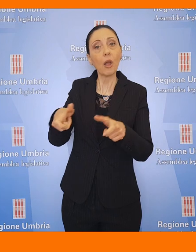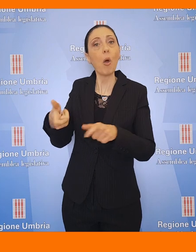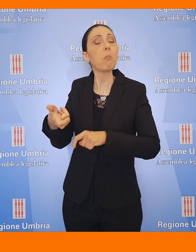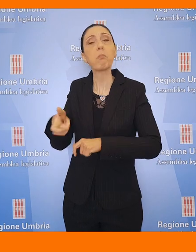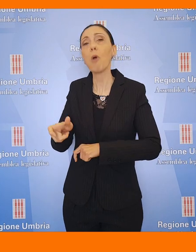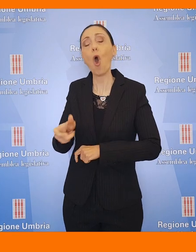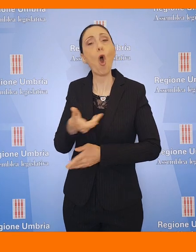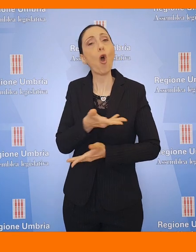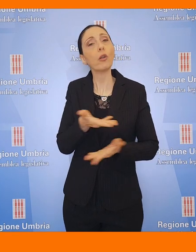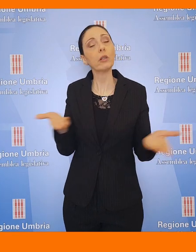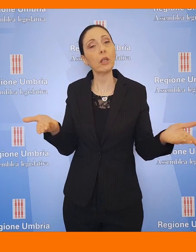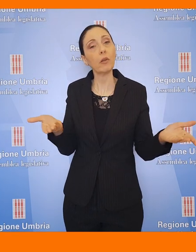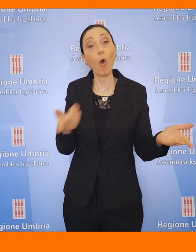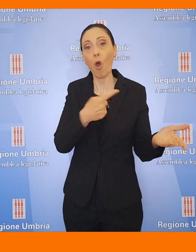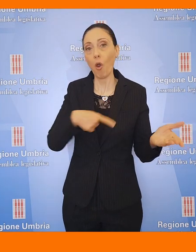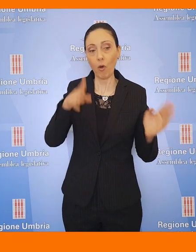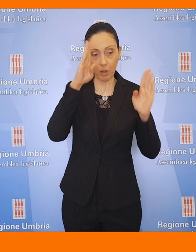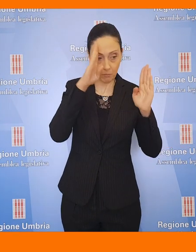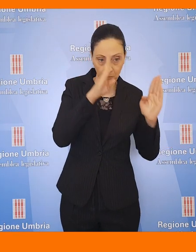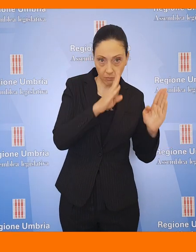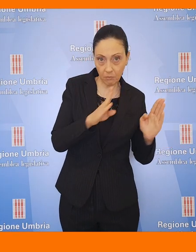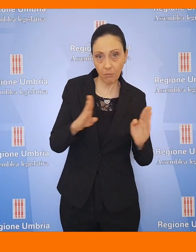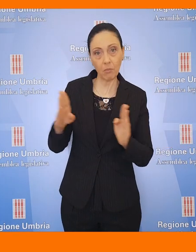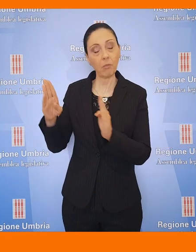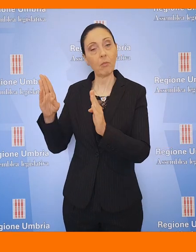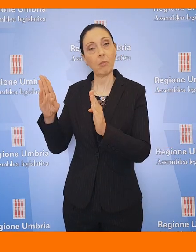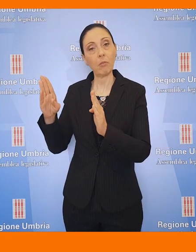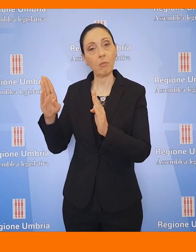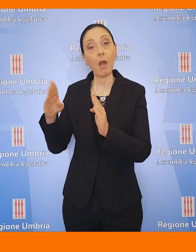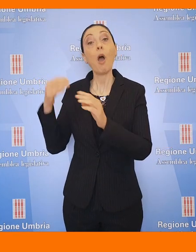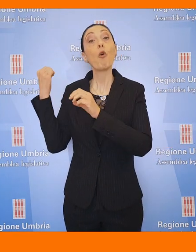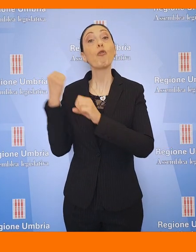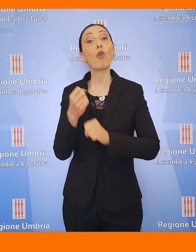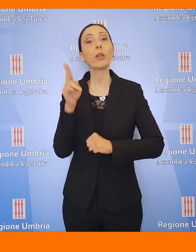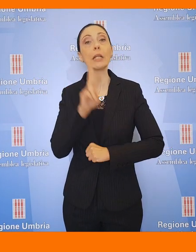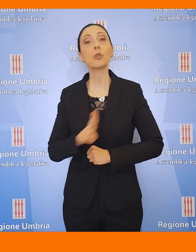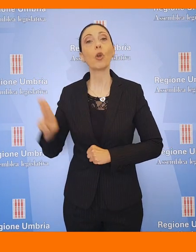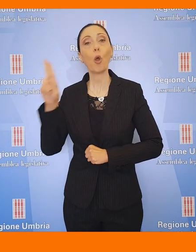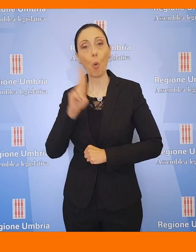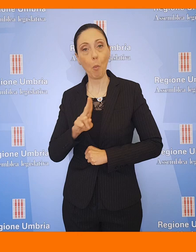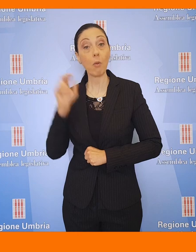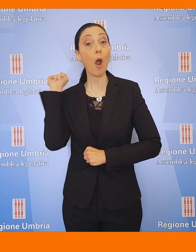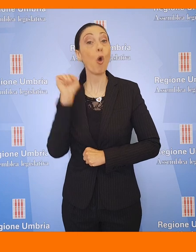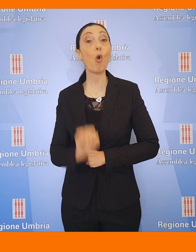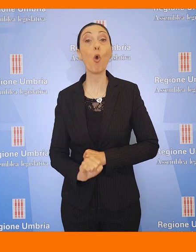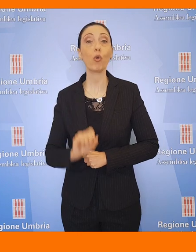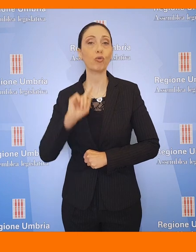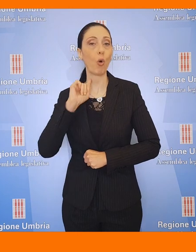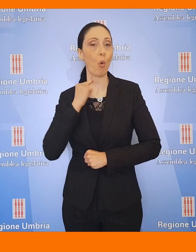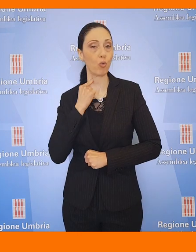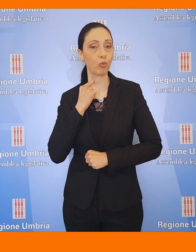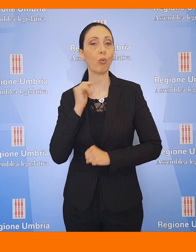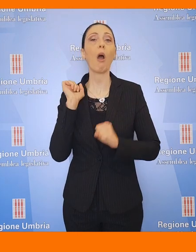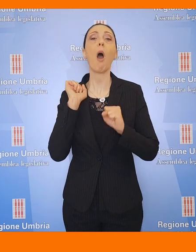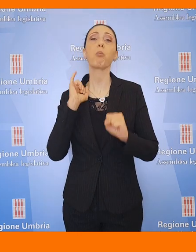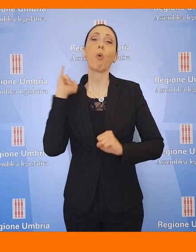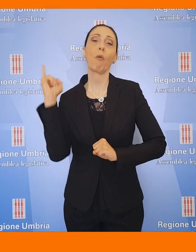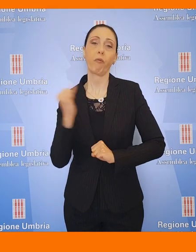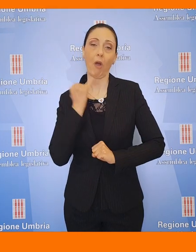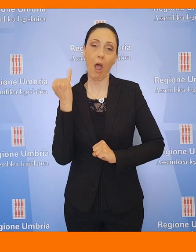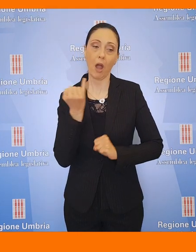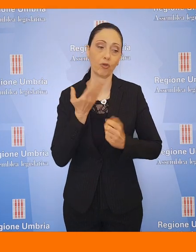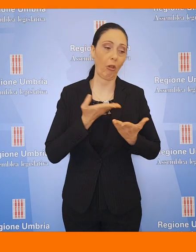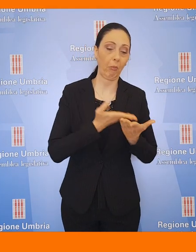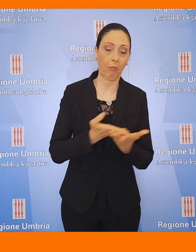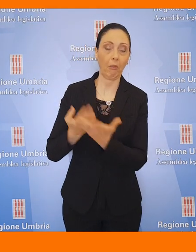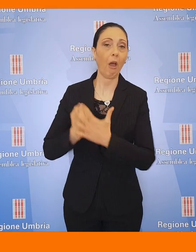quelle alle quali noi ci rivolgiamo, alle quali la Fondazione Umbria contro l'usura può dare più facilmente un